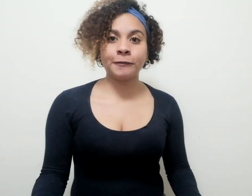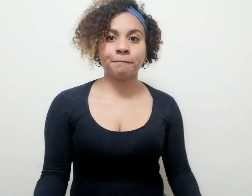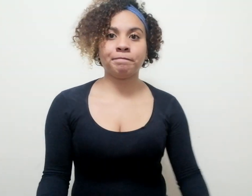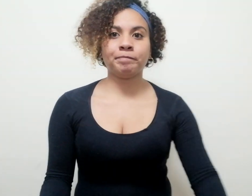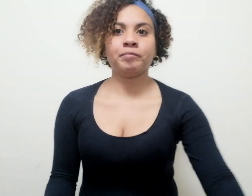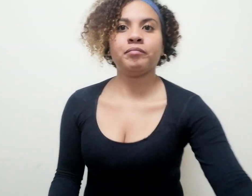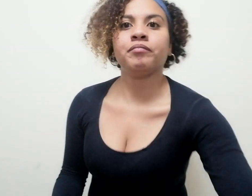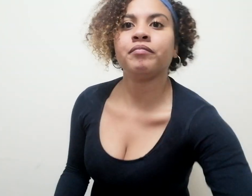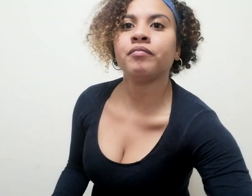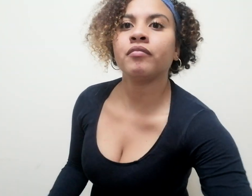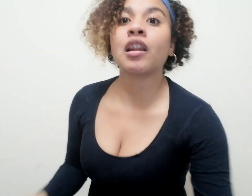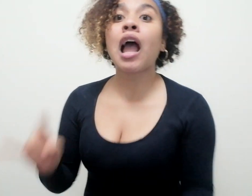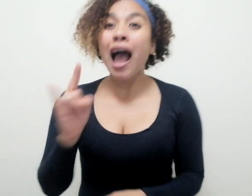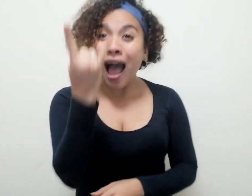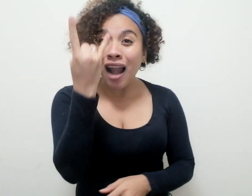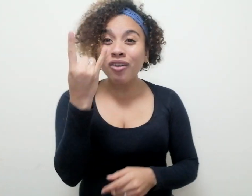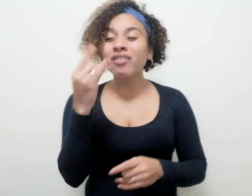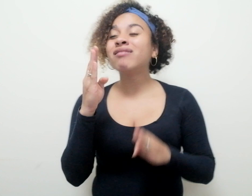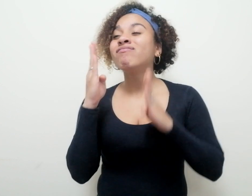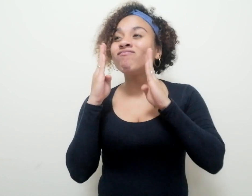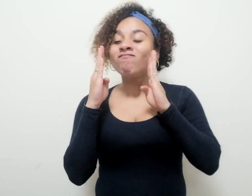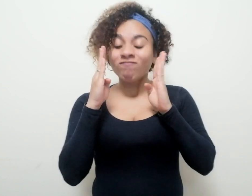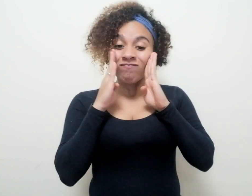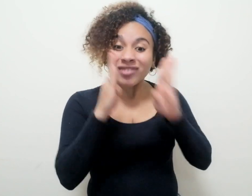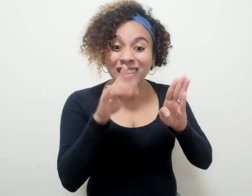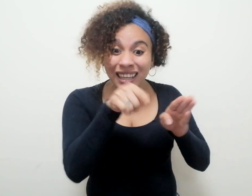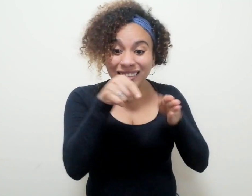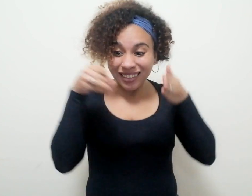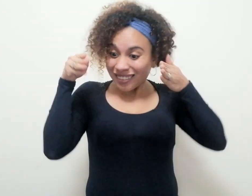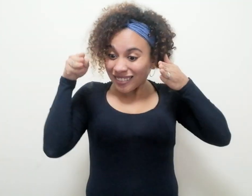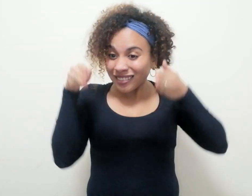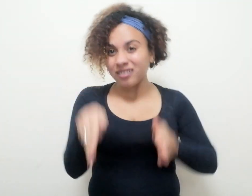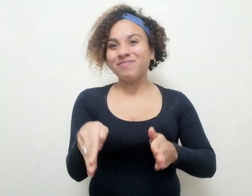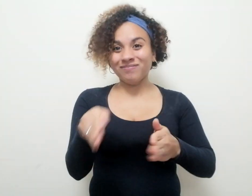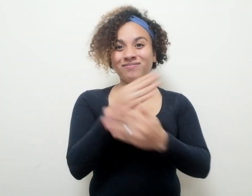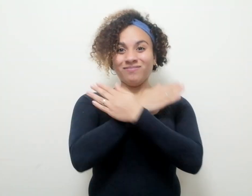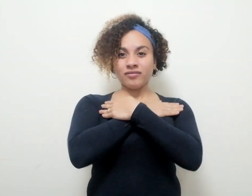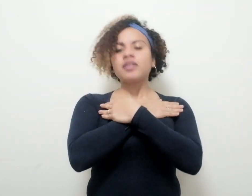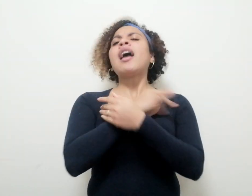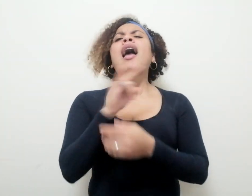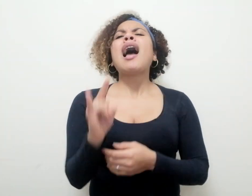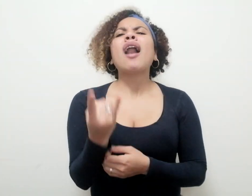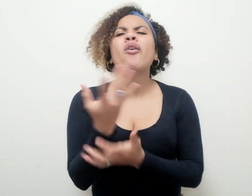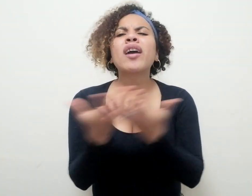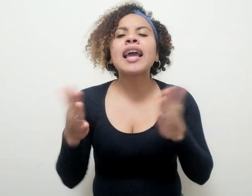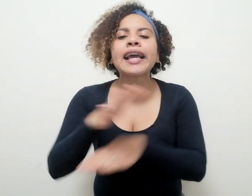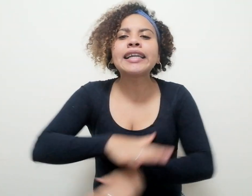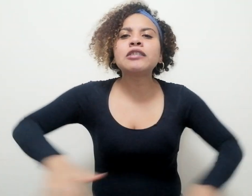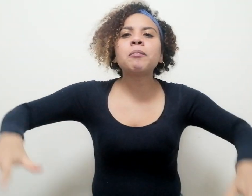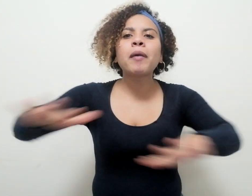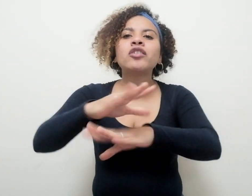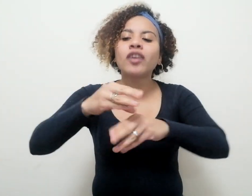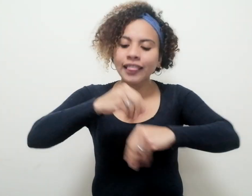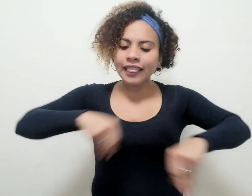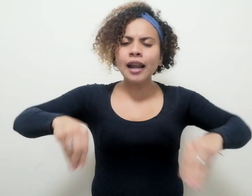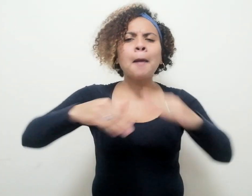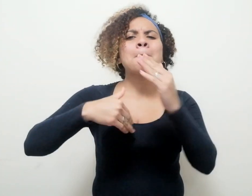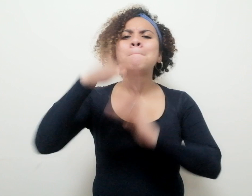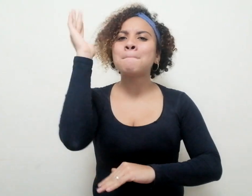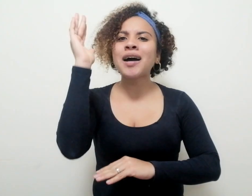Algo digno de atención sobre este cementerio es que tal vez se trate del espacio de tierra con más presidentes